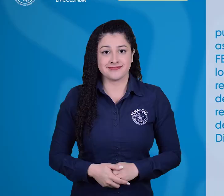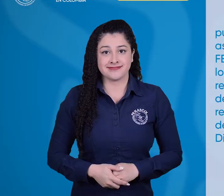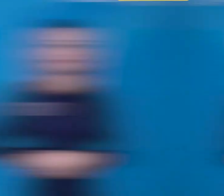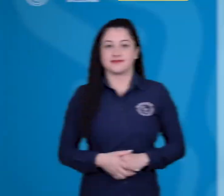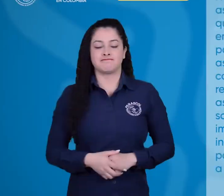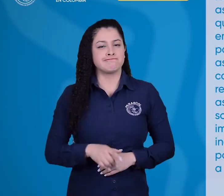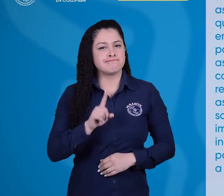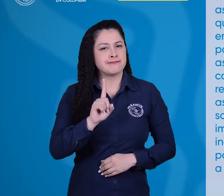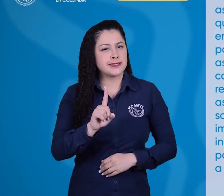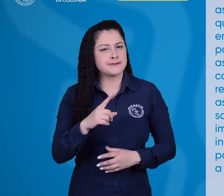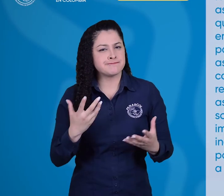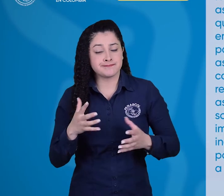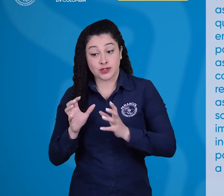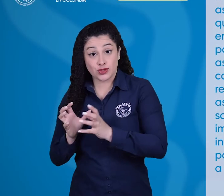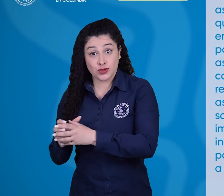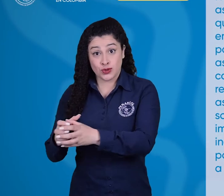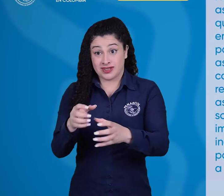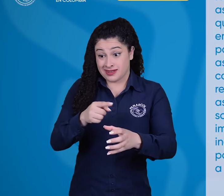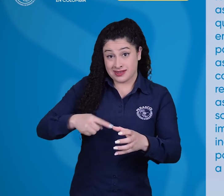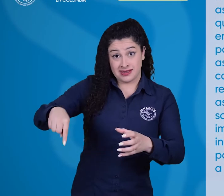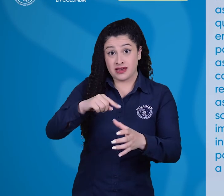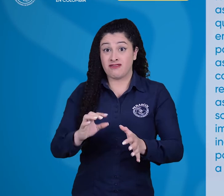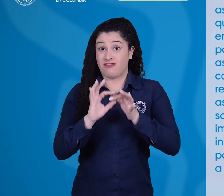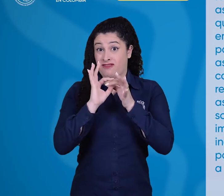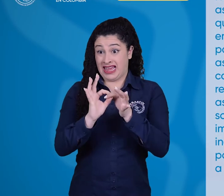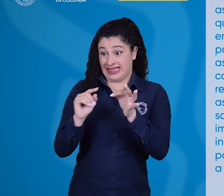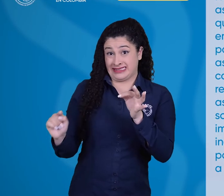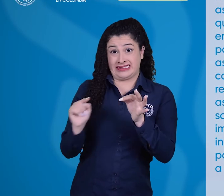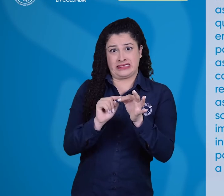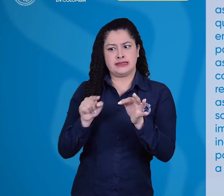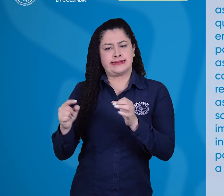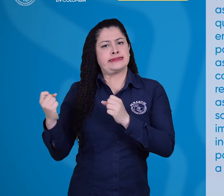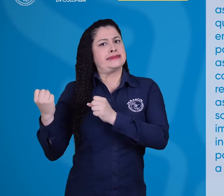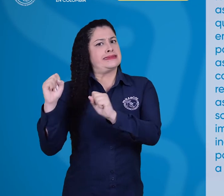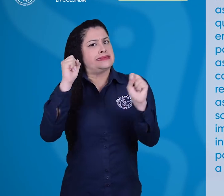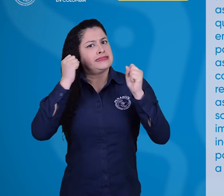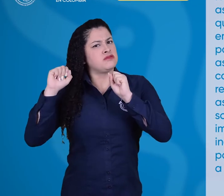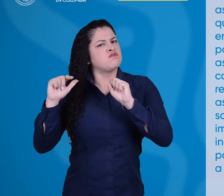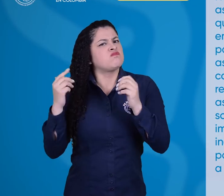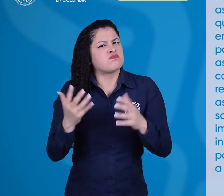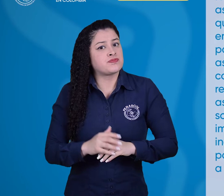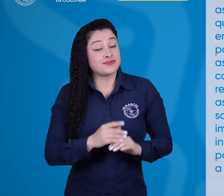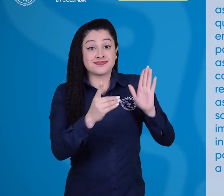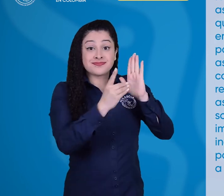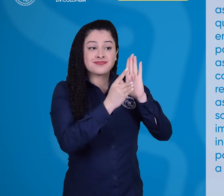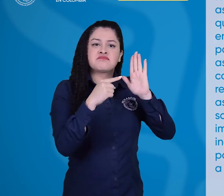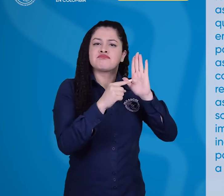No obstante, preocupa a las asociaciones y a FENASCOL que las exigencias contenidas en el Decreto